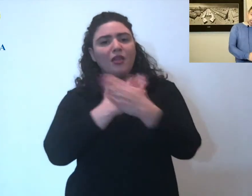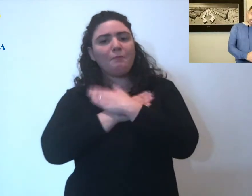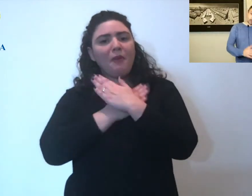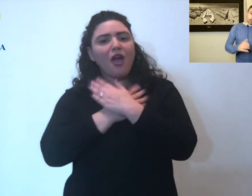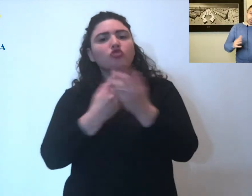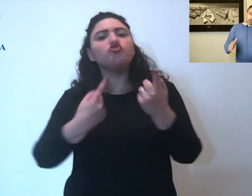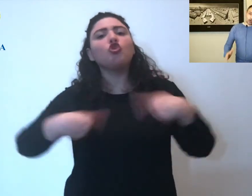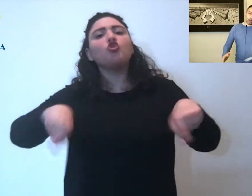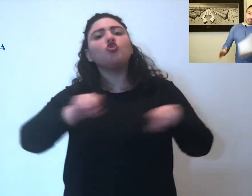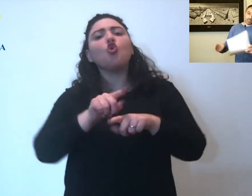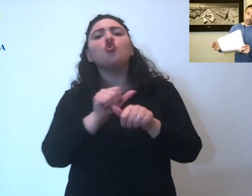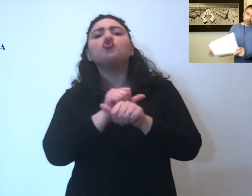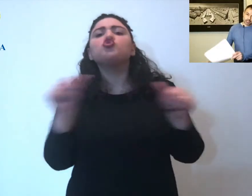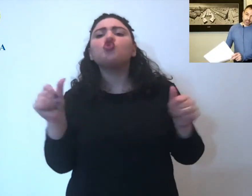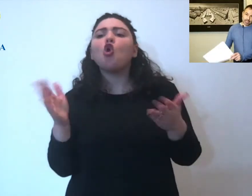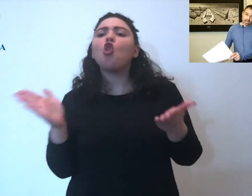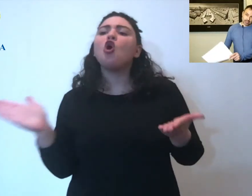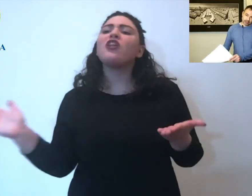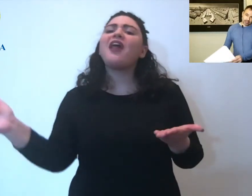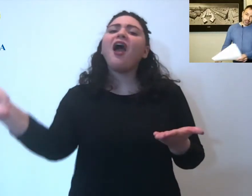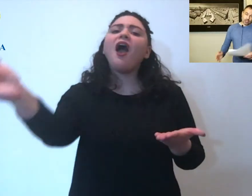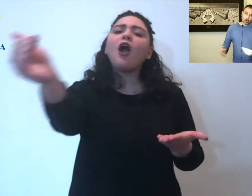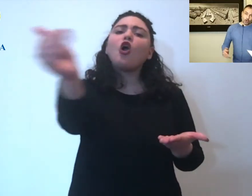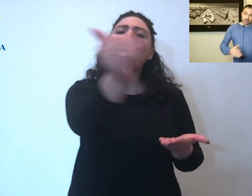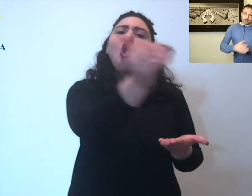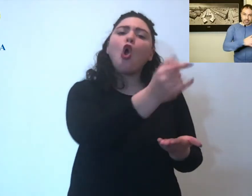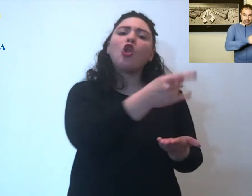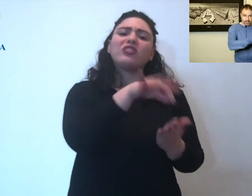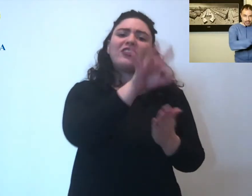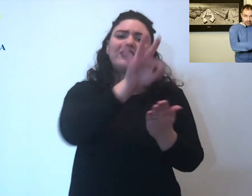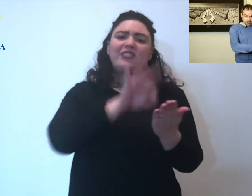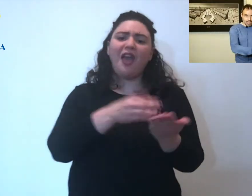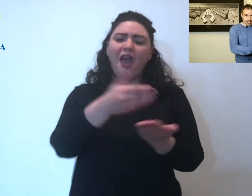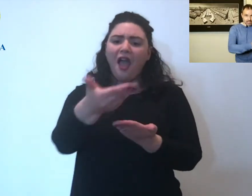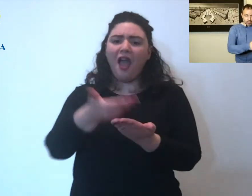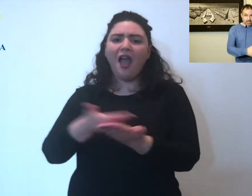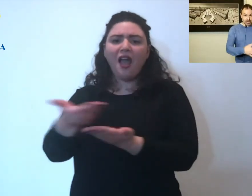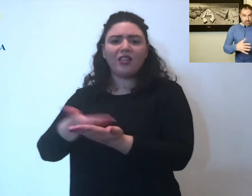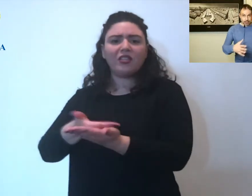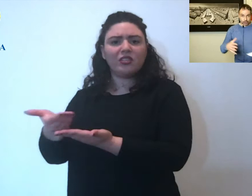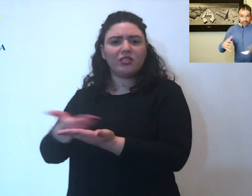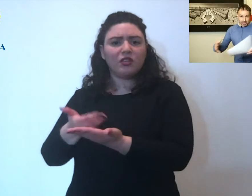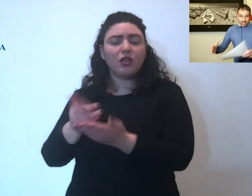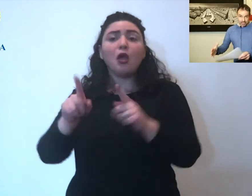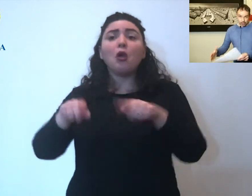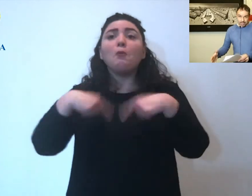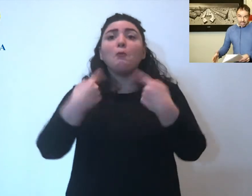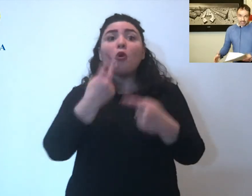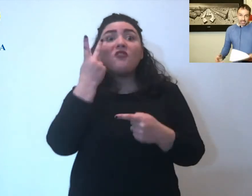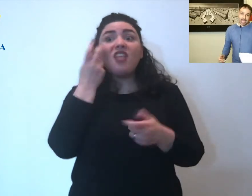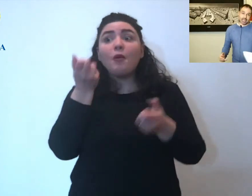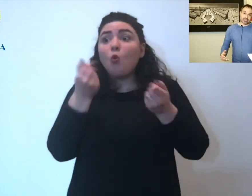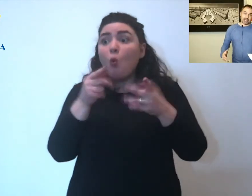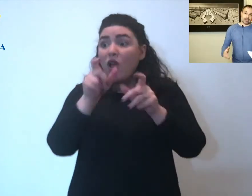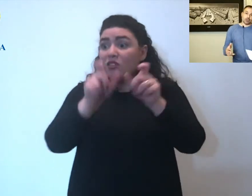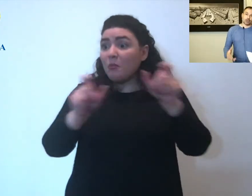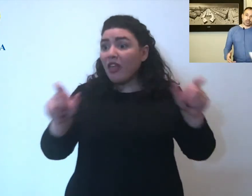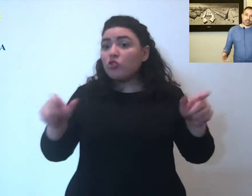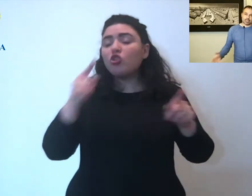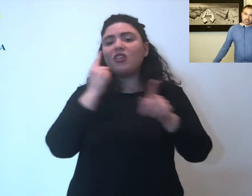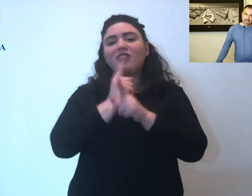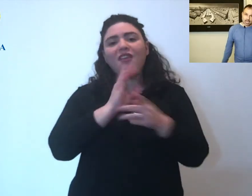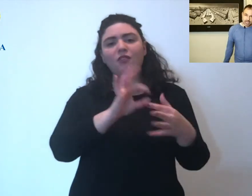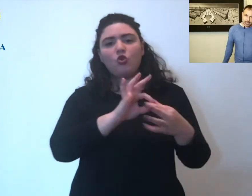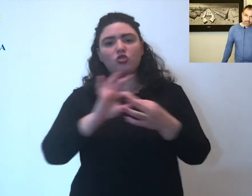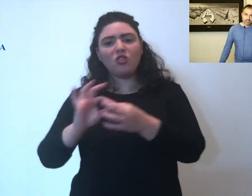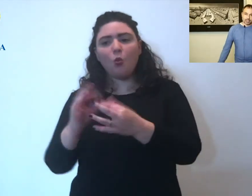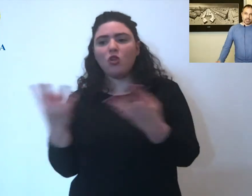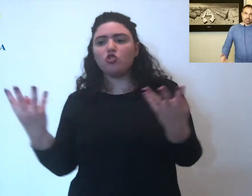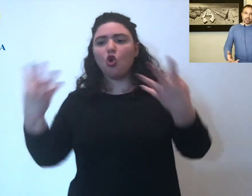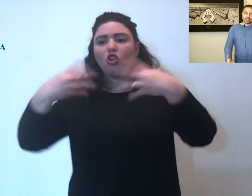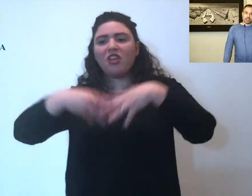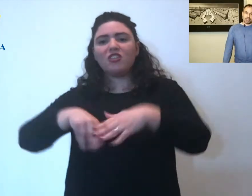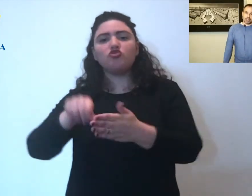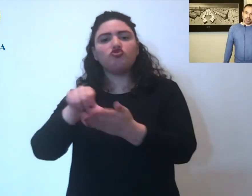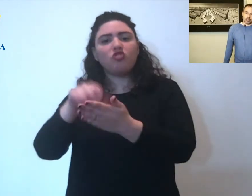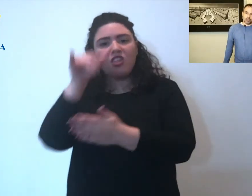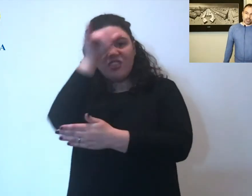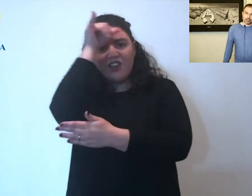noi siamo in raccolta di questi dati ovviamente in base a quella che è la potenziale domanda andremo ad organizzare